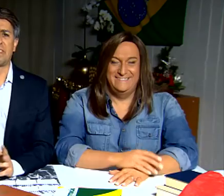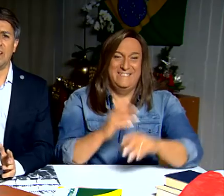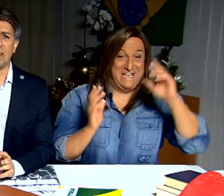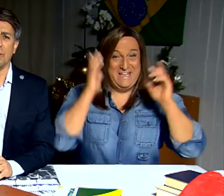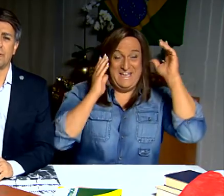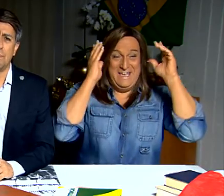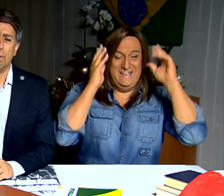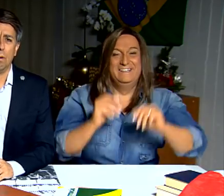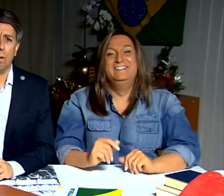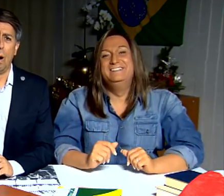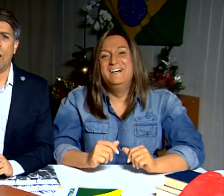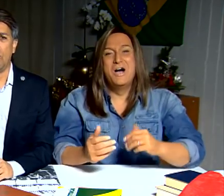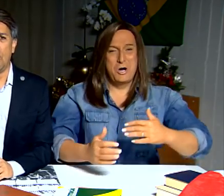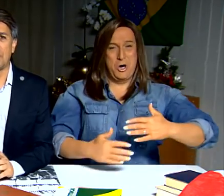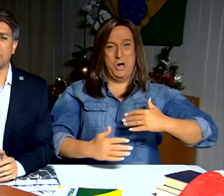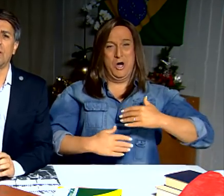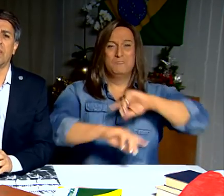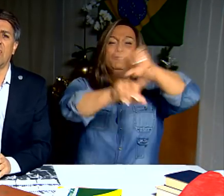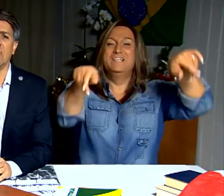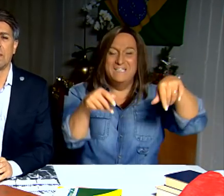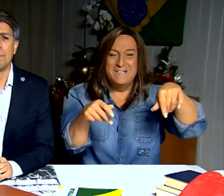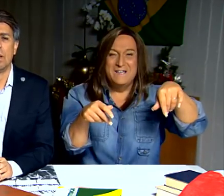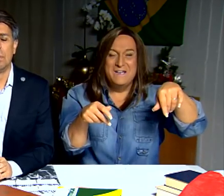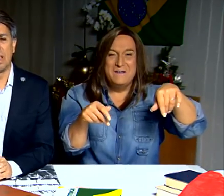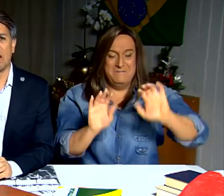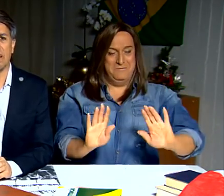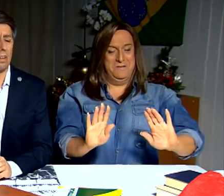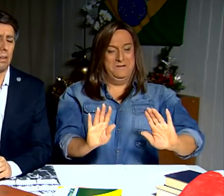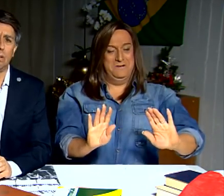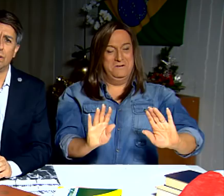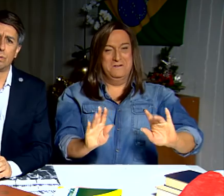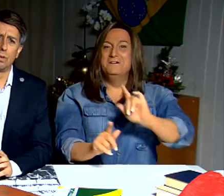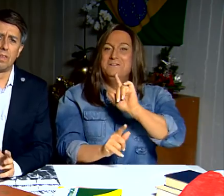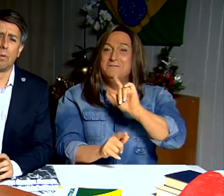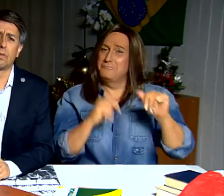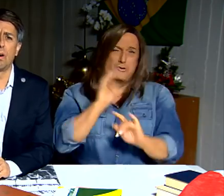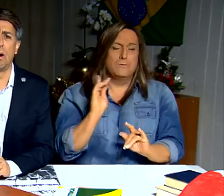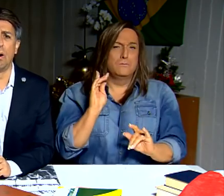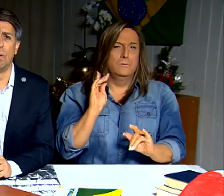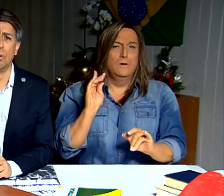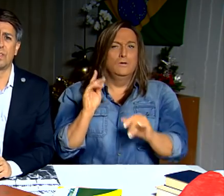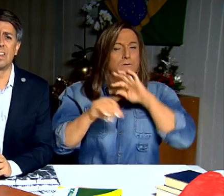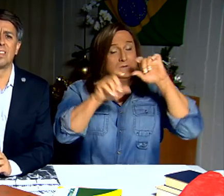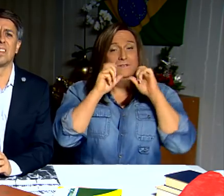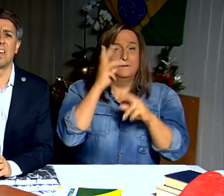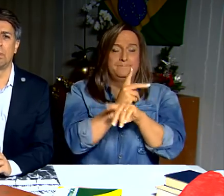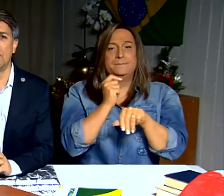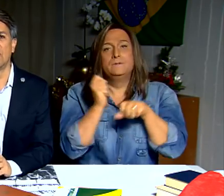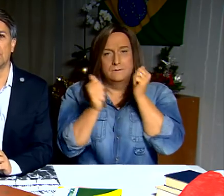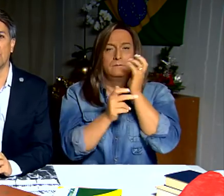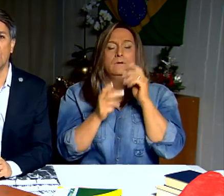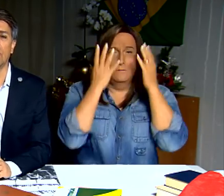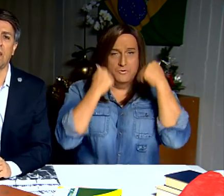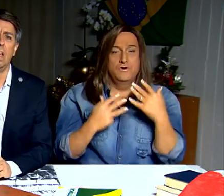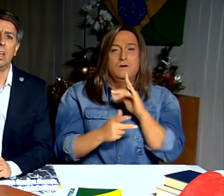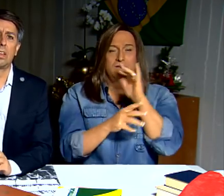Brasileiros, ouro, ouro pra todos vocês. Peraí, galera, todos não, só os 36 milhões